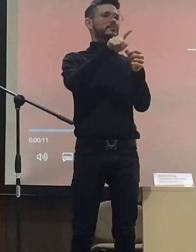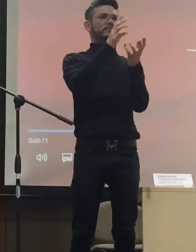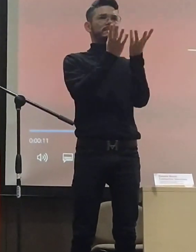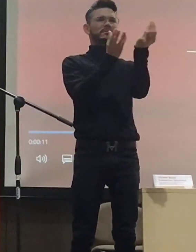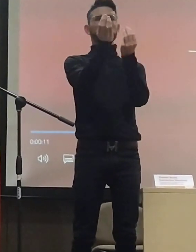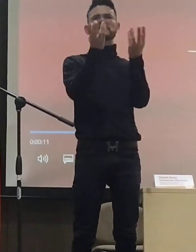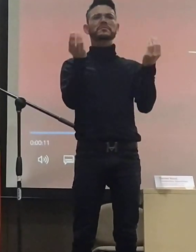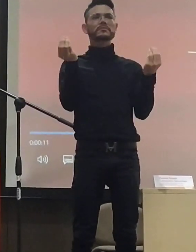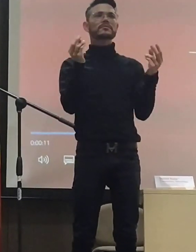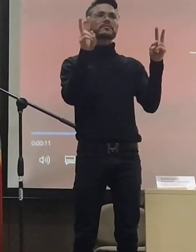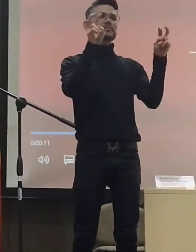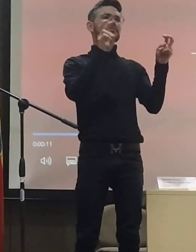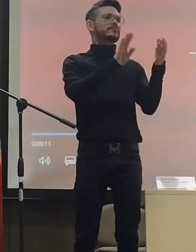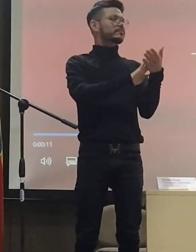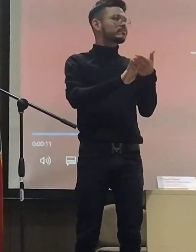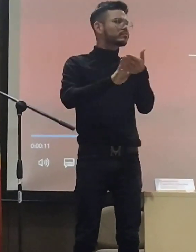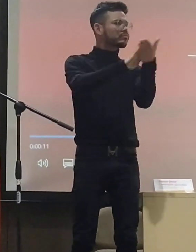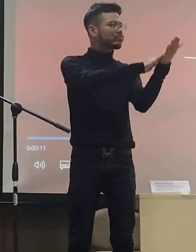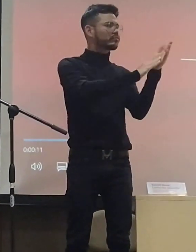Ciudad,